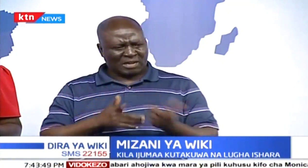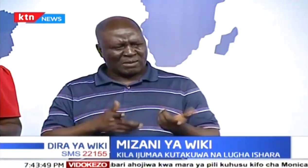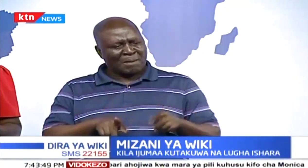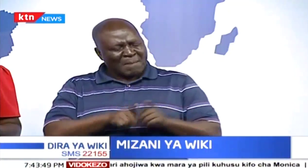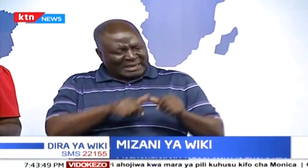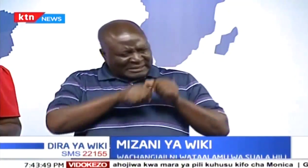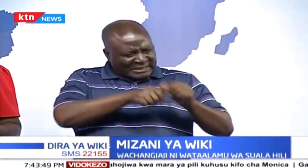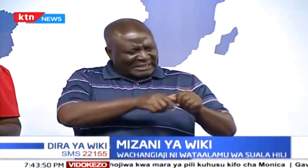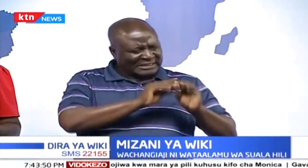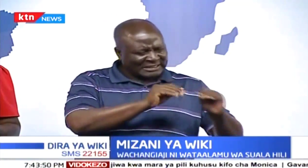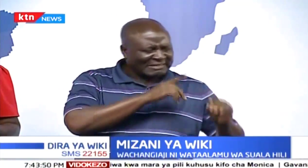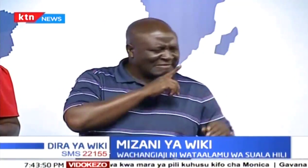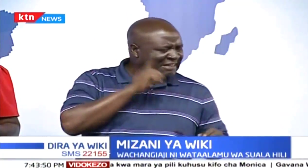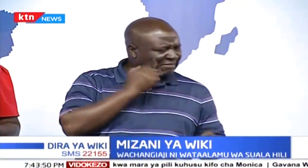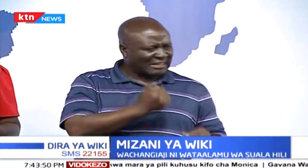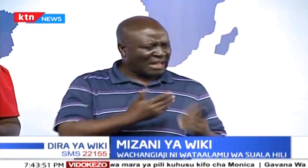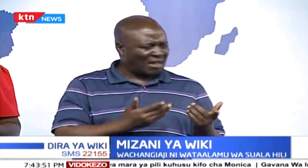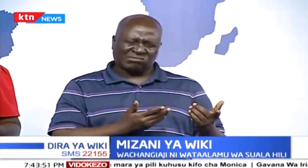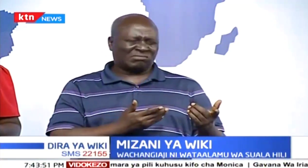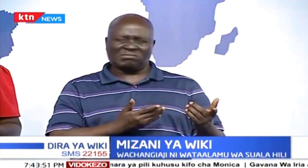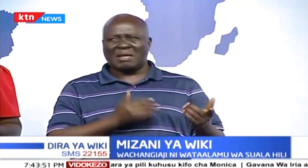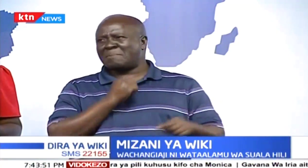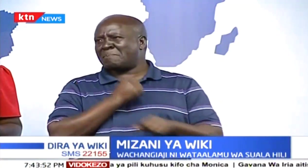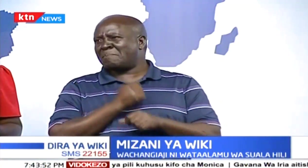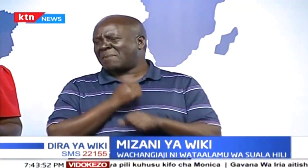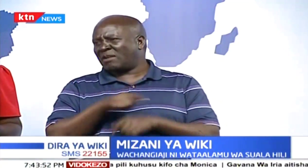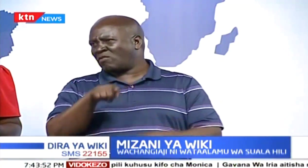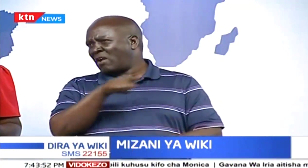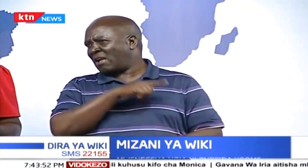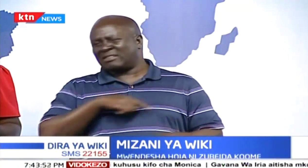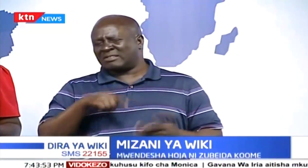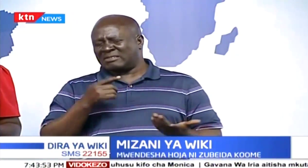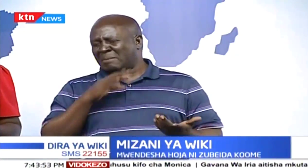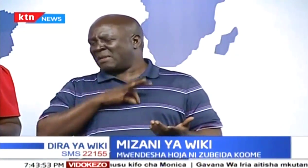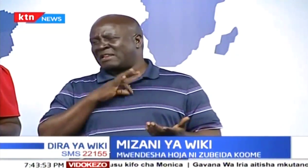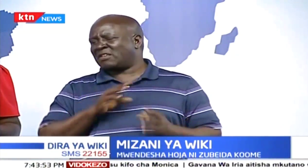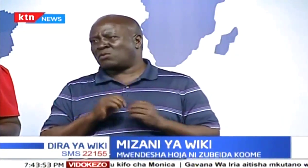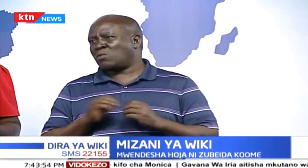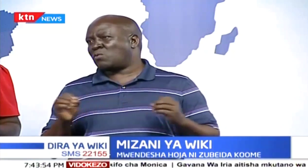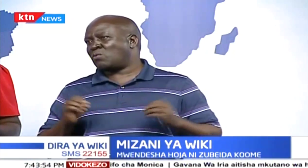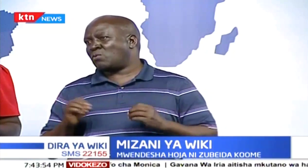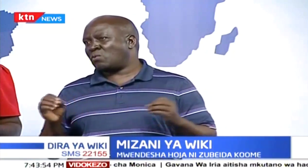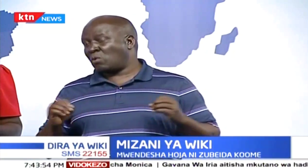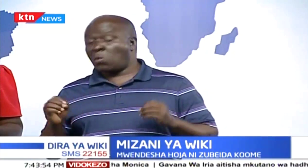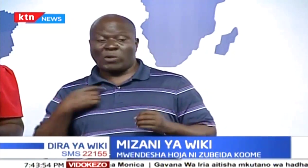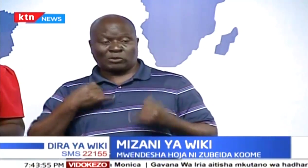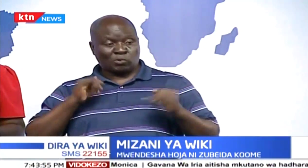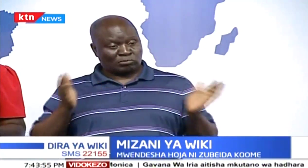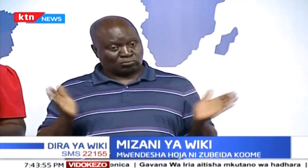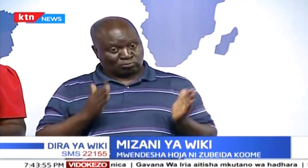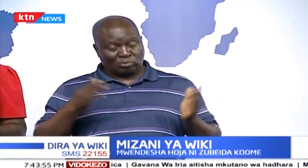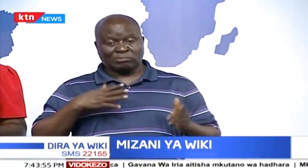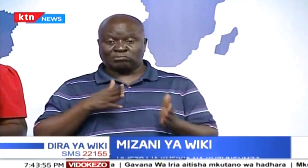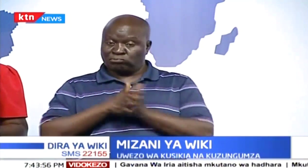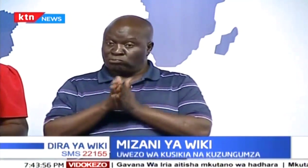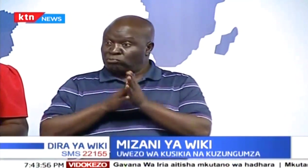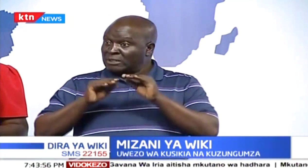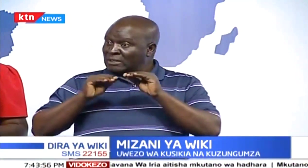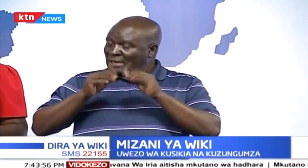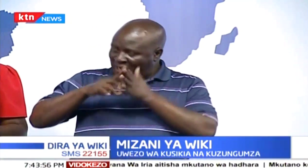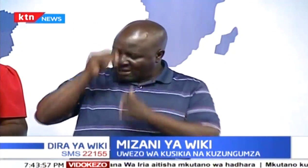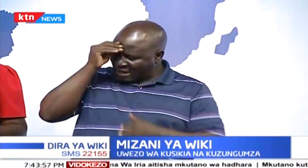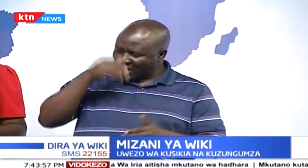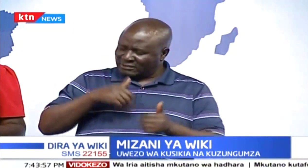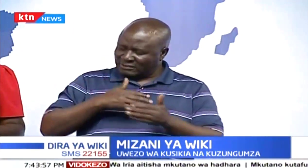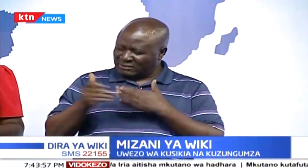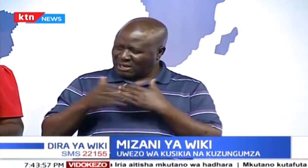Lakini, tunaona kwa mba, tukiendelea, tutaweza kufika kiwango hile inatakikana. Na